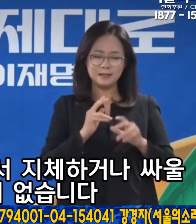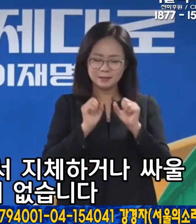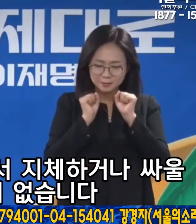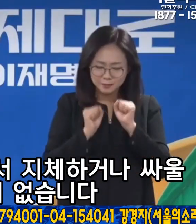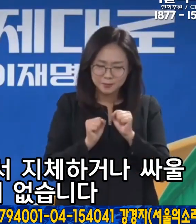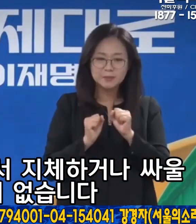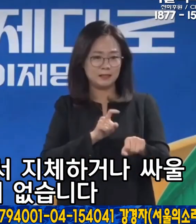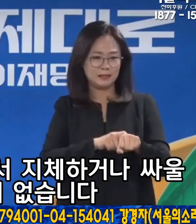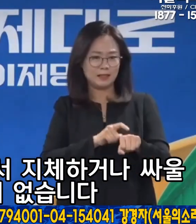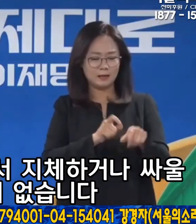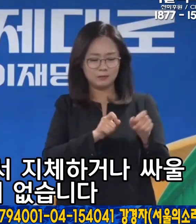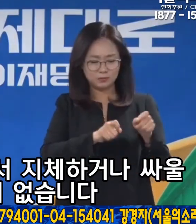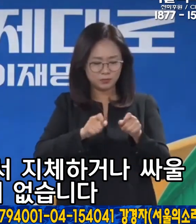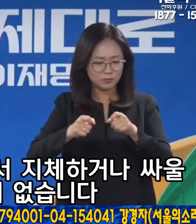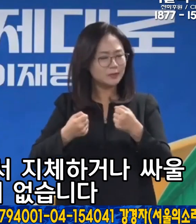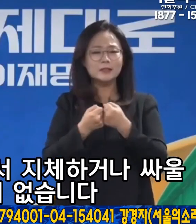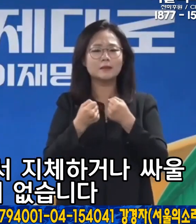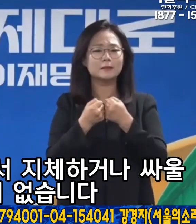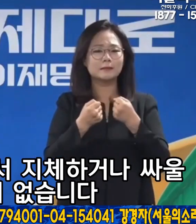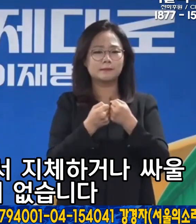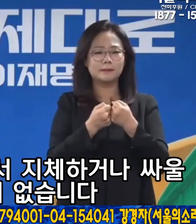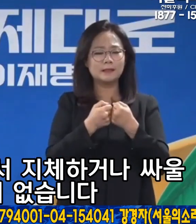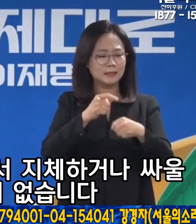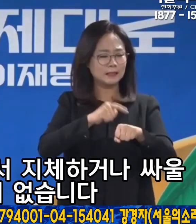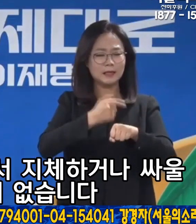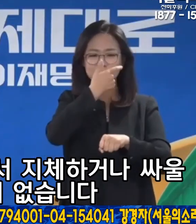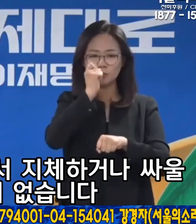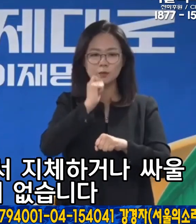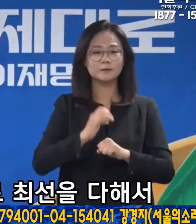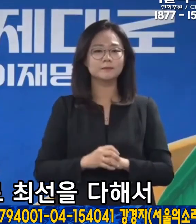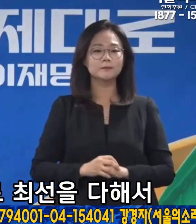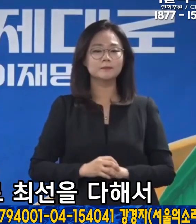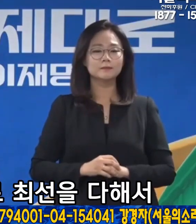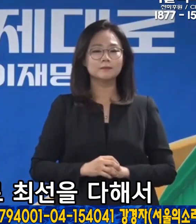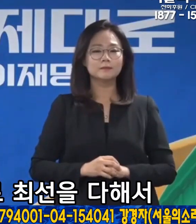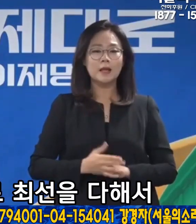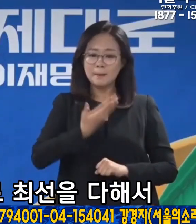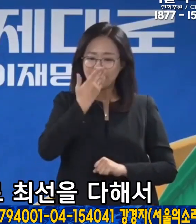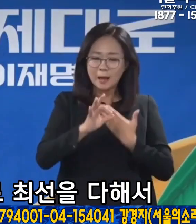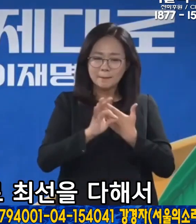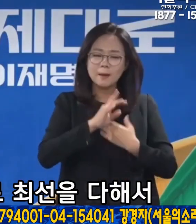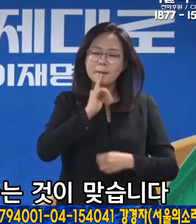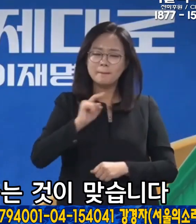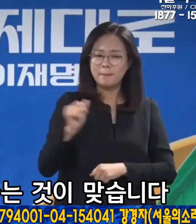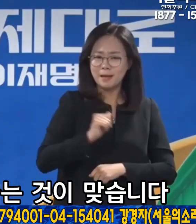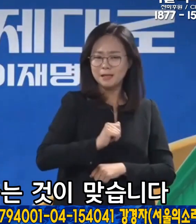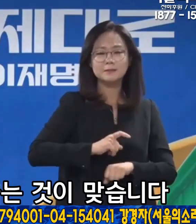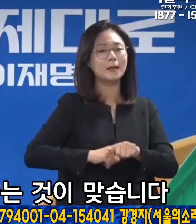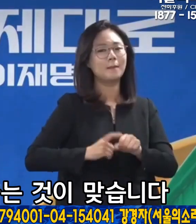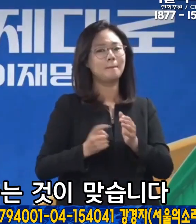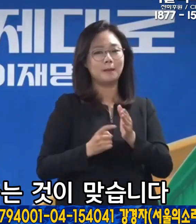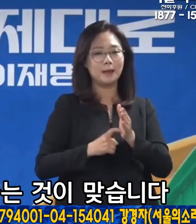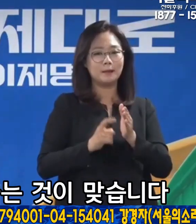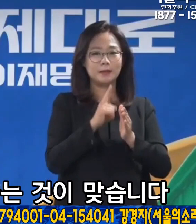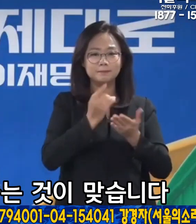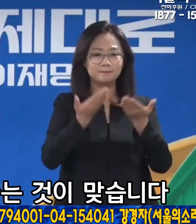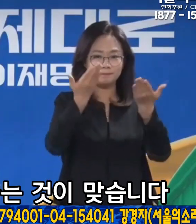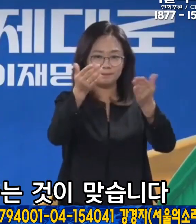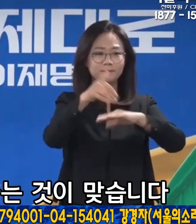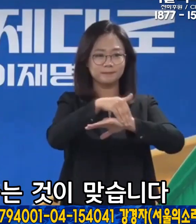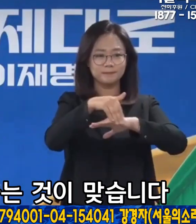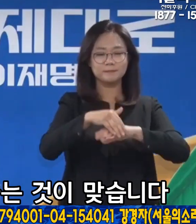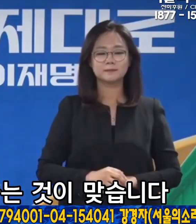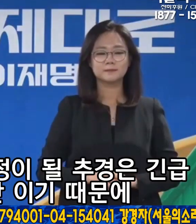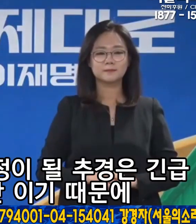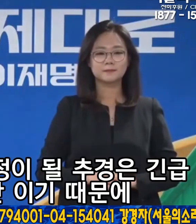여러분 앞에서 지체하거나 싸울 시간은 없습니다. 할 수 있는 대로 최선을 다해서 신속하게 지원하는